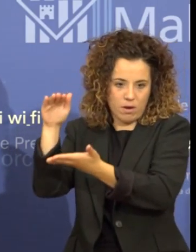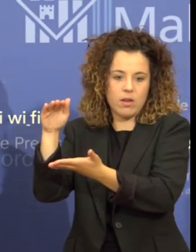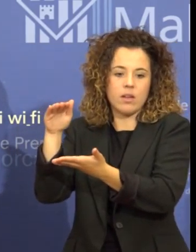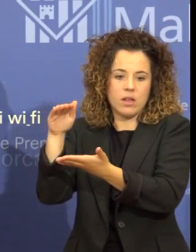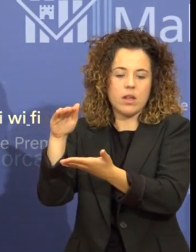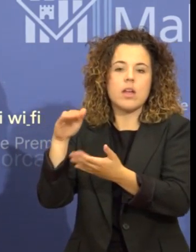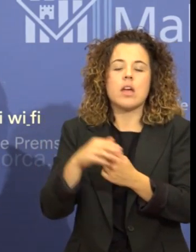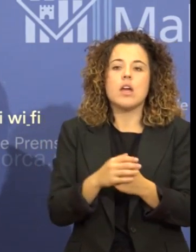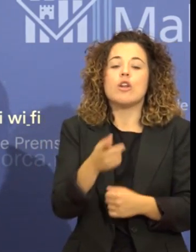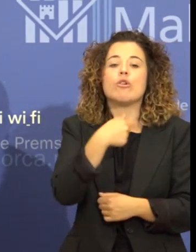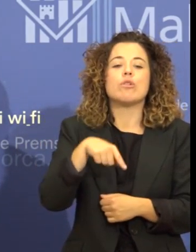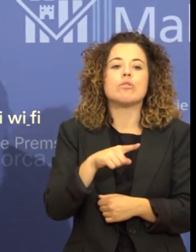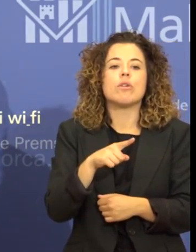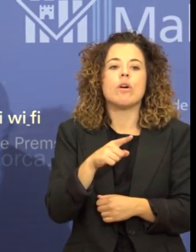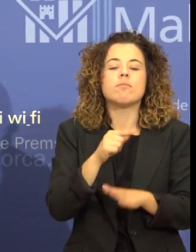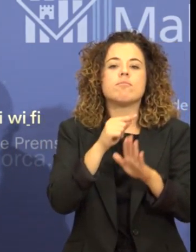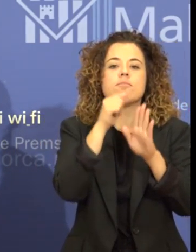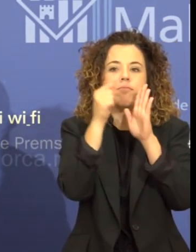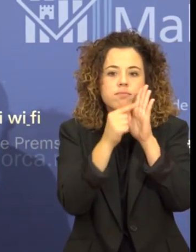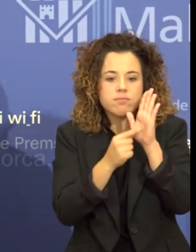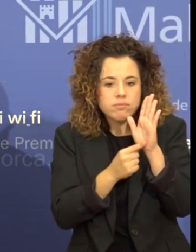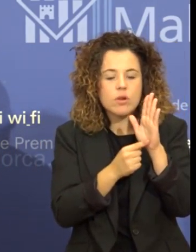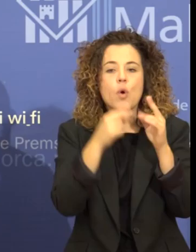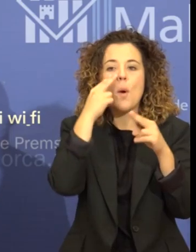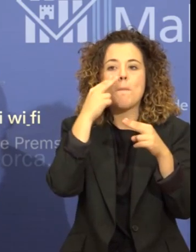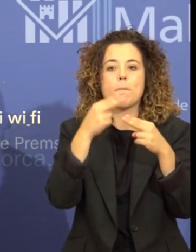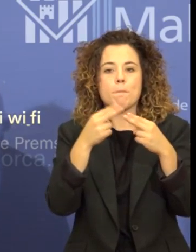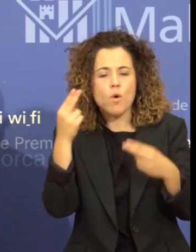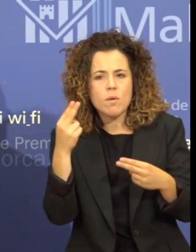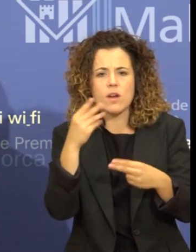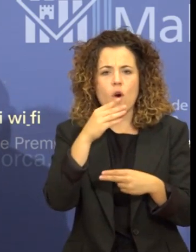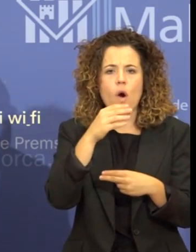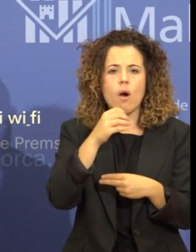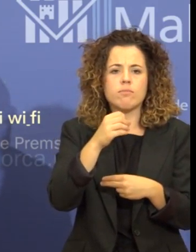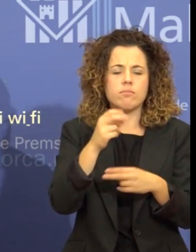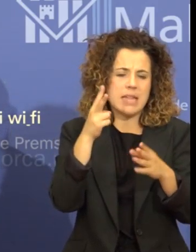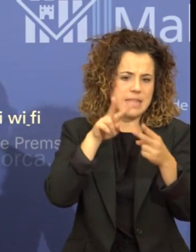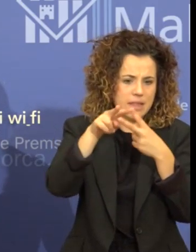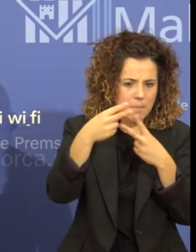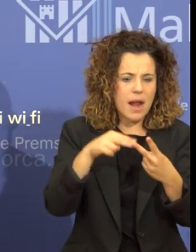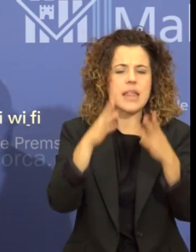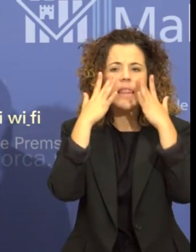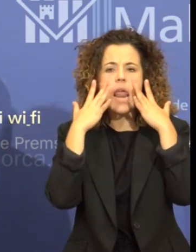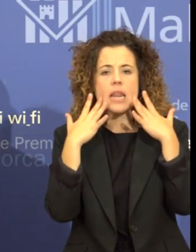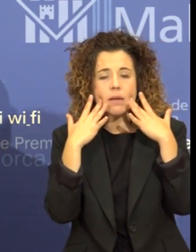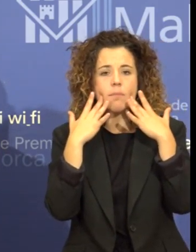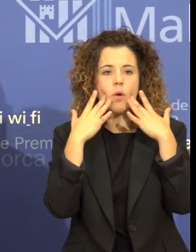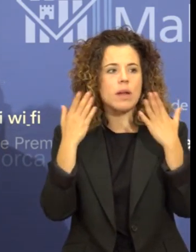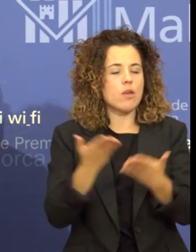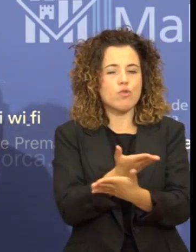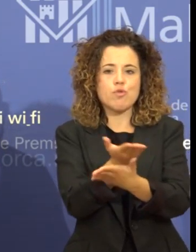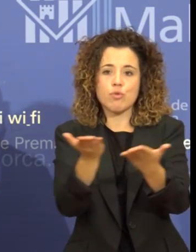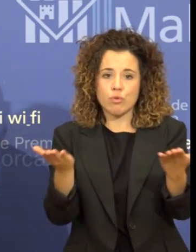establir un criteri públic objectiu transparent perquè tothom pugui saber